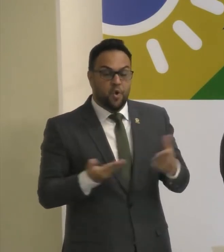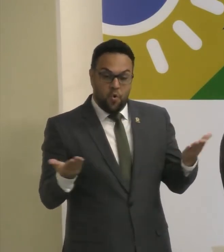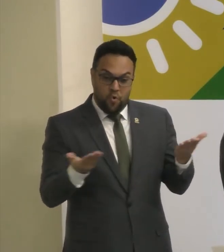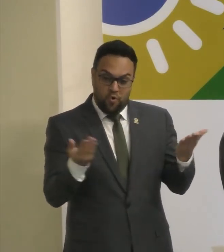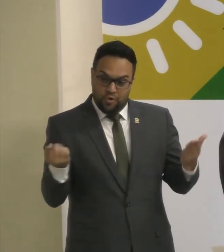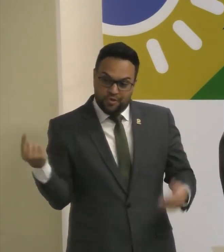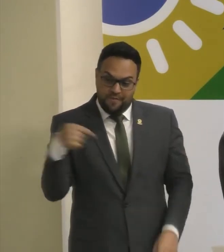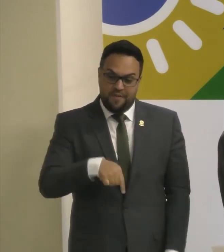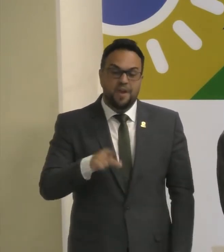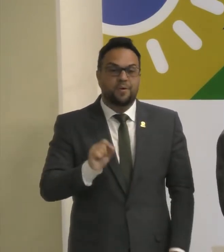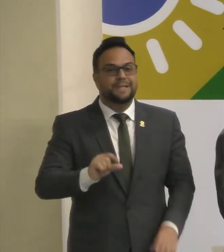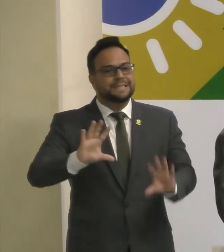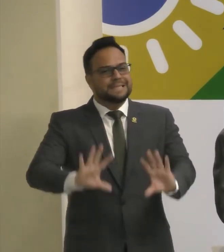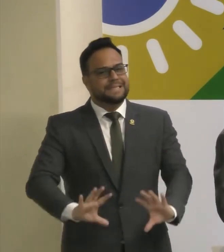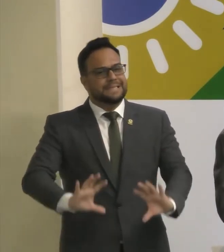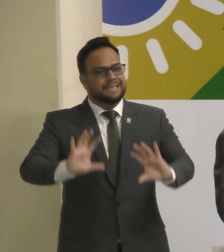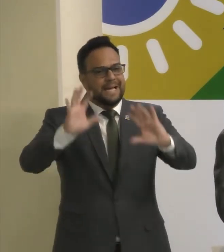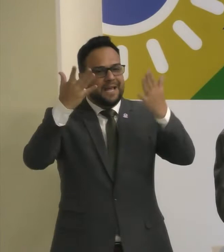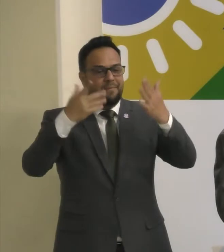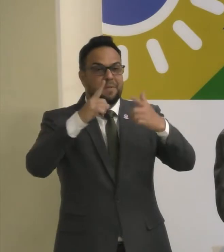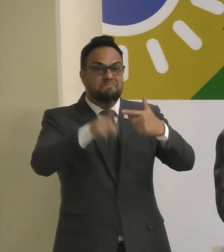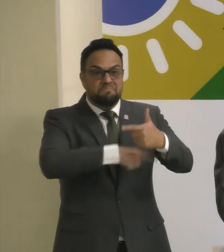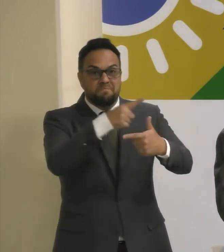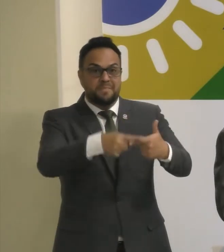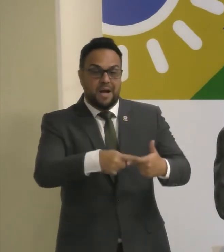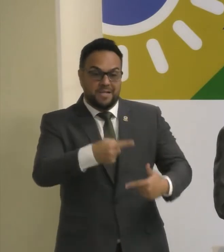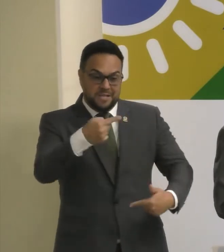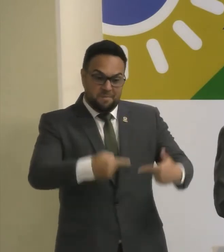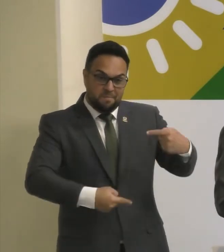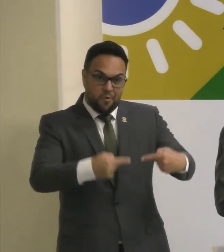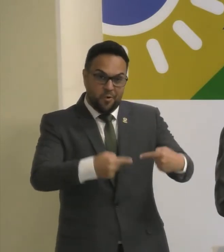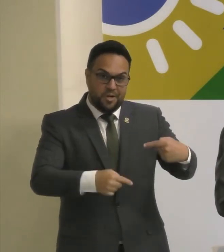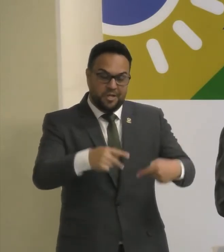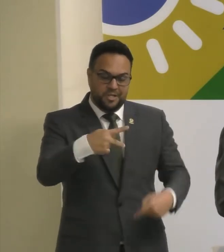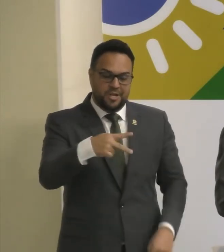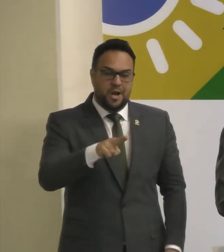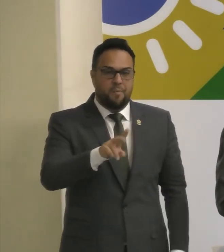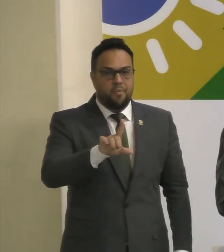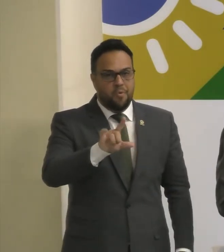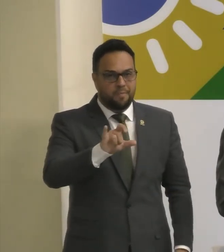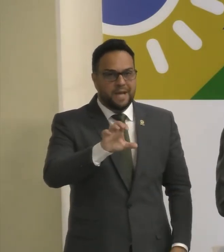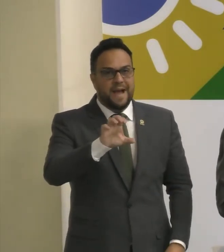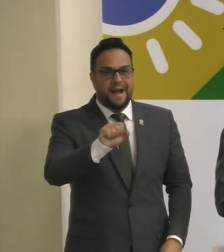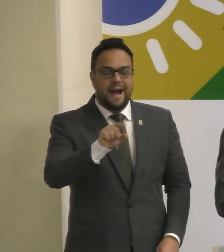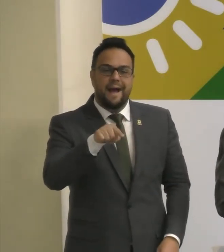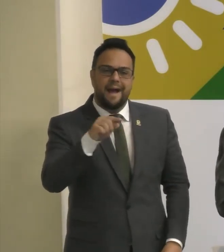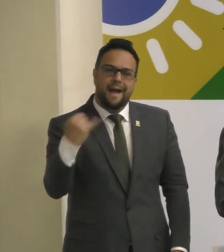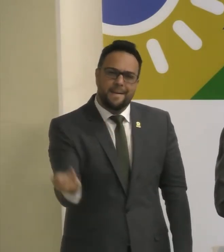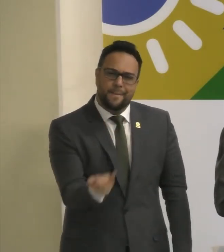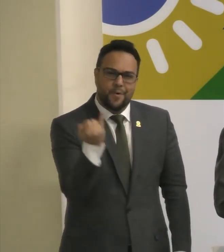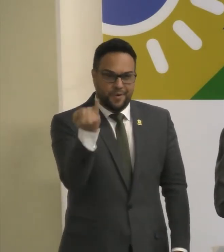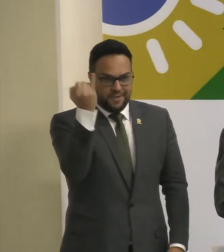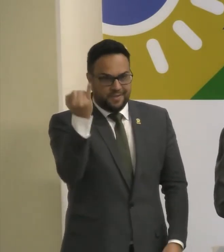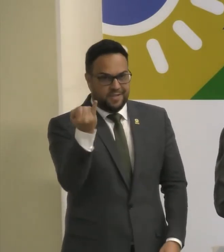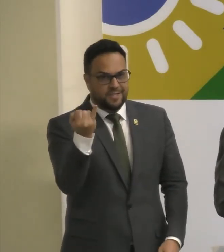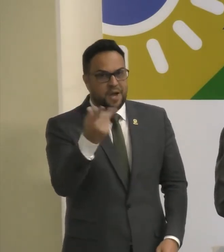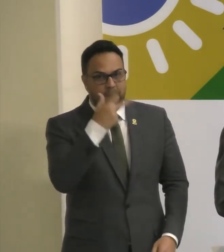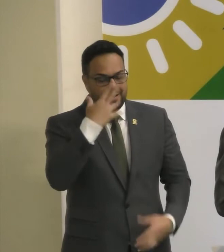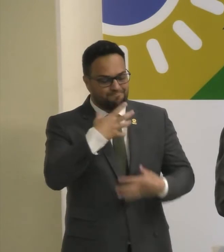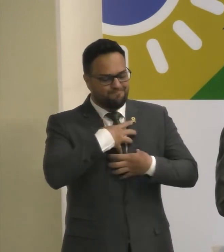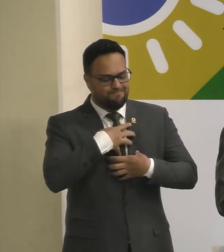celebrando mais uma política pública. E isso é muito bom para elevarmos a nossa autoestima.